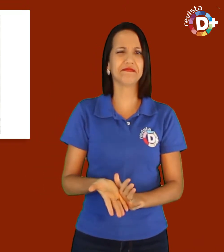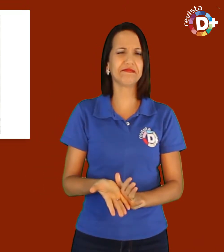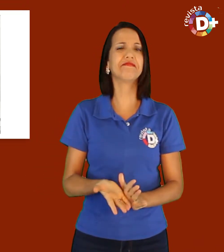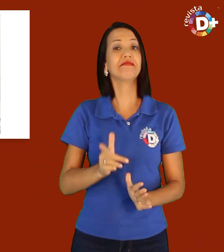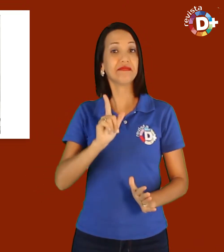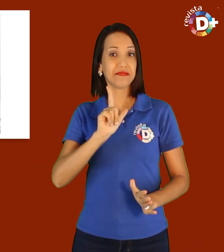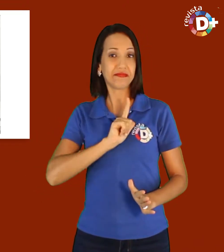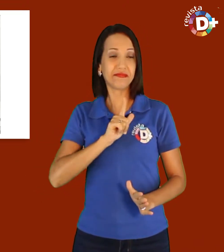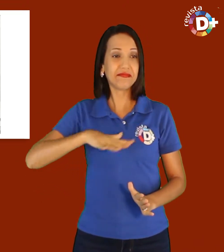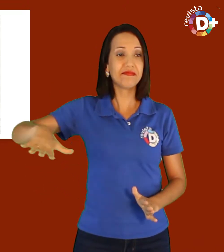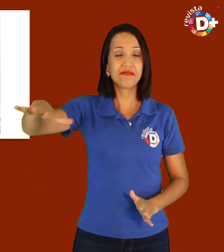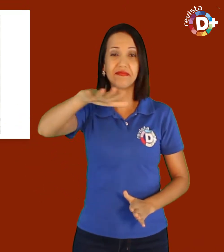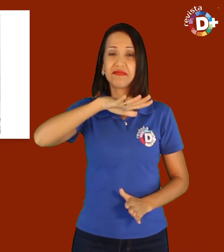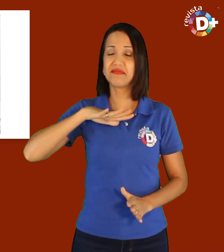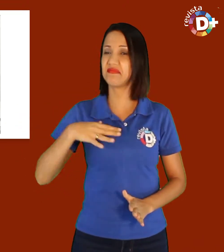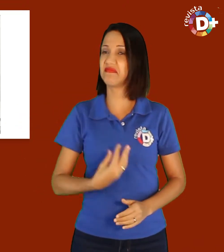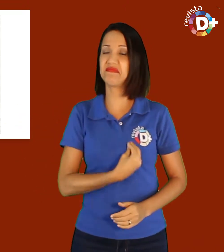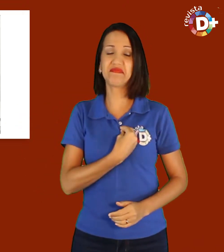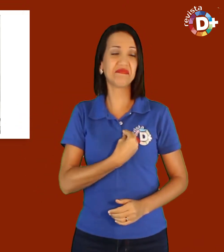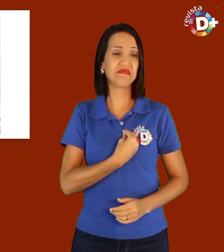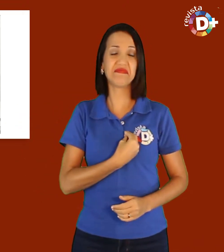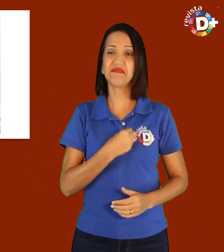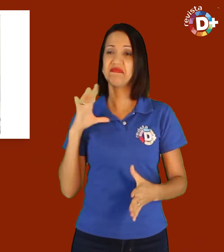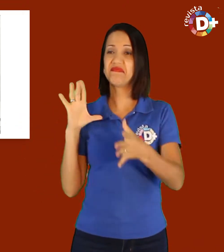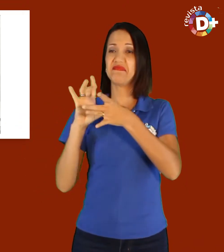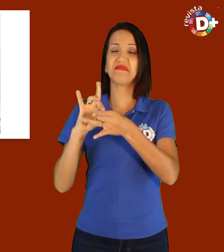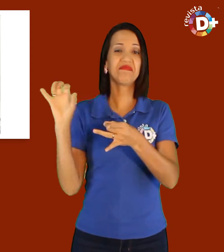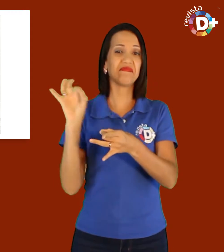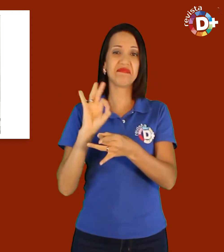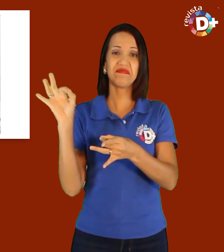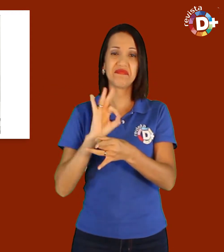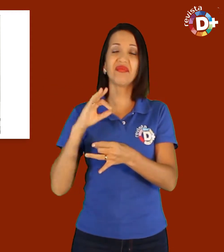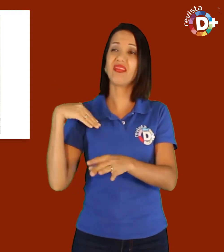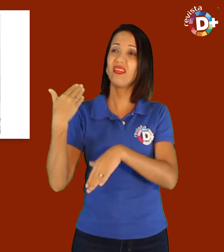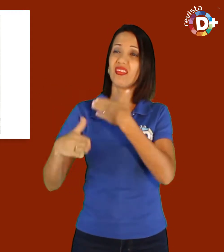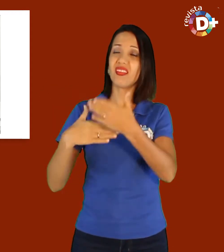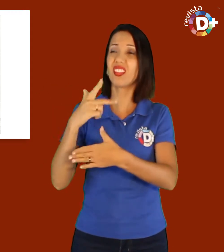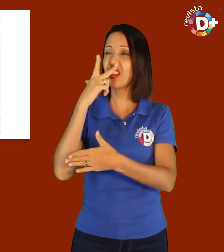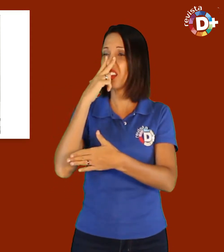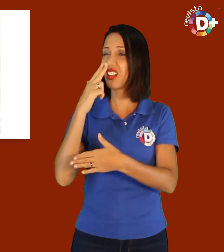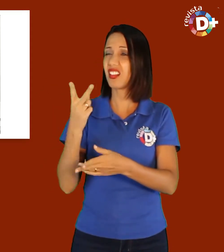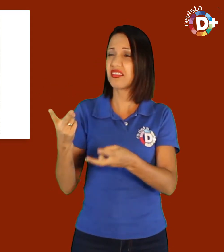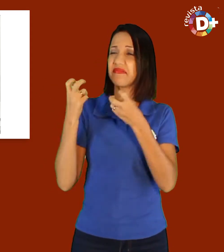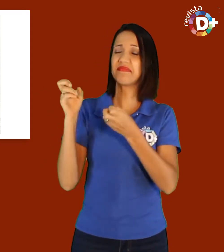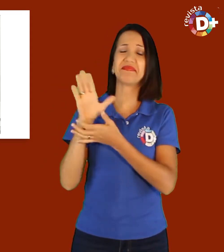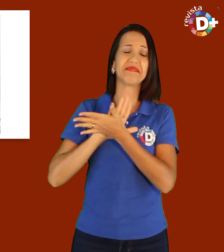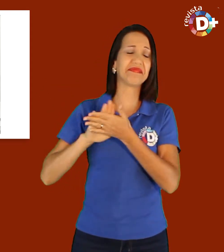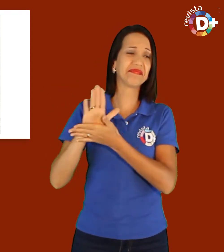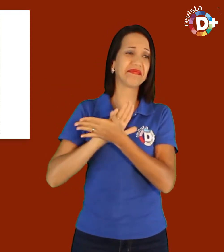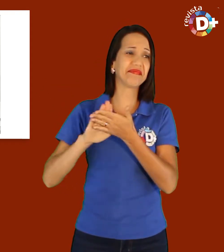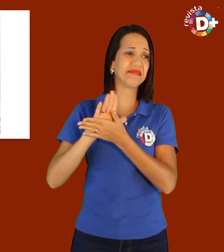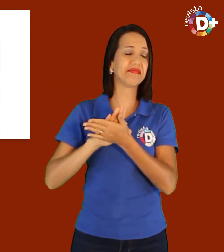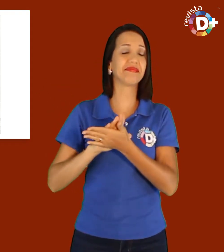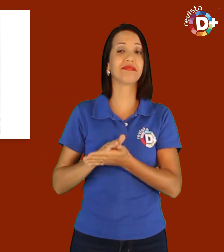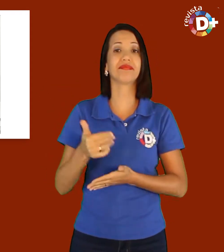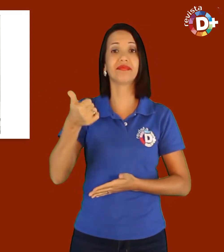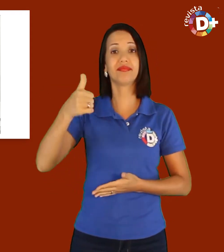preconceito. Esse mundo não fazia parte da minha vida e, por muitas vezes, ele passava despercebido.